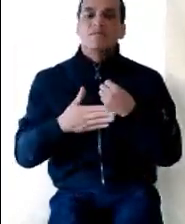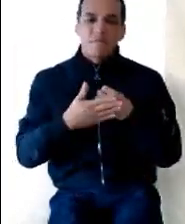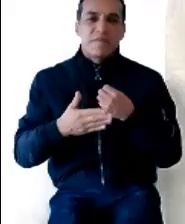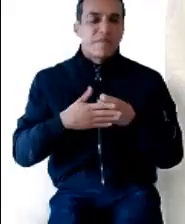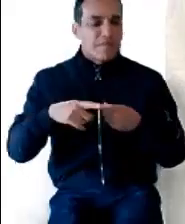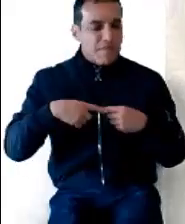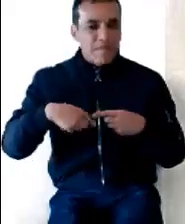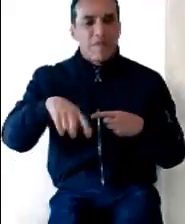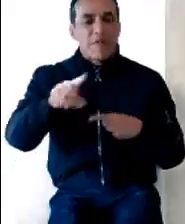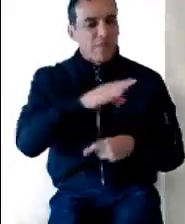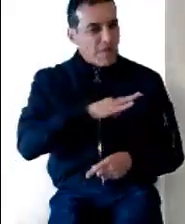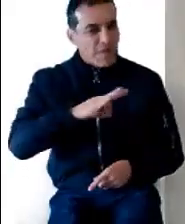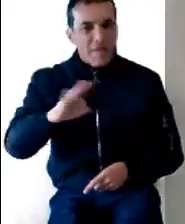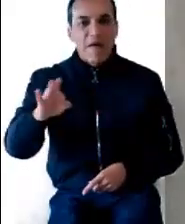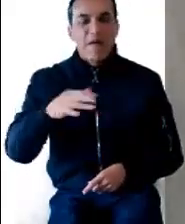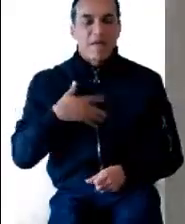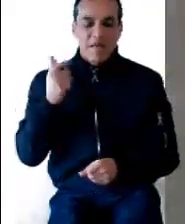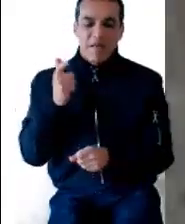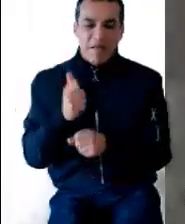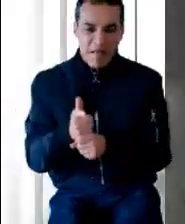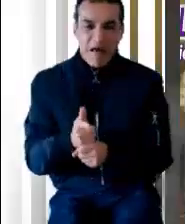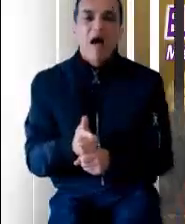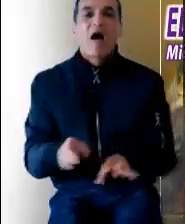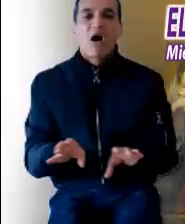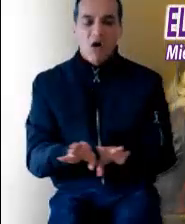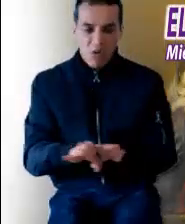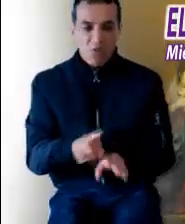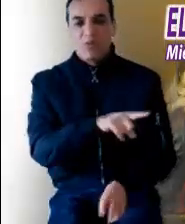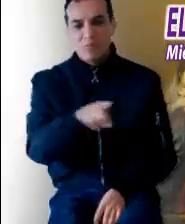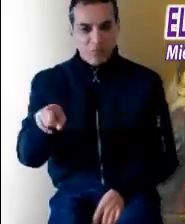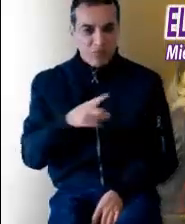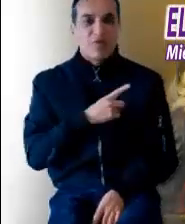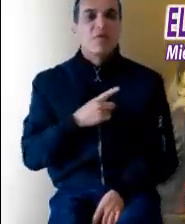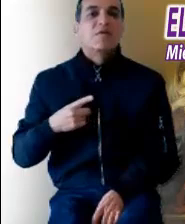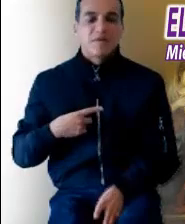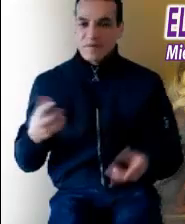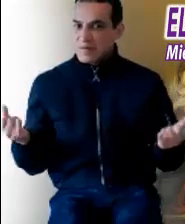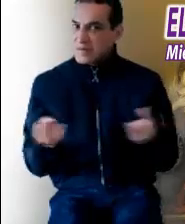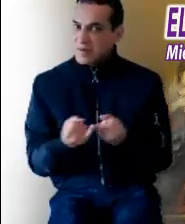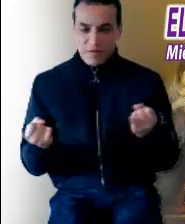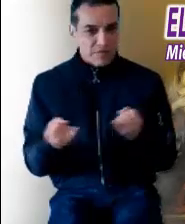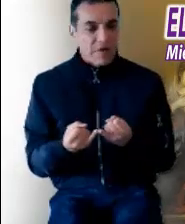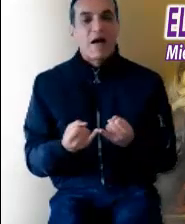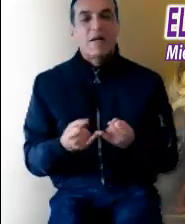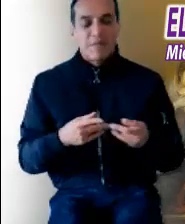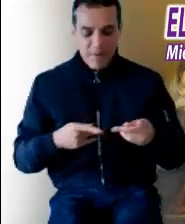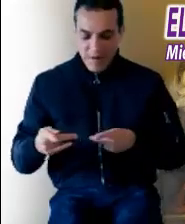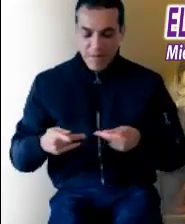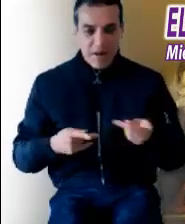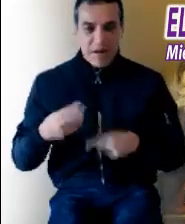cercanos a dar a luz, encontraremos una buena pista para prepararnos también nosotros a este nacimiento.